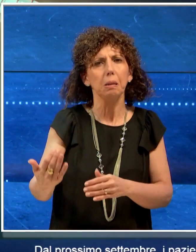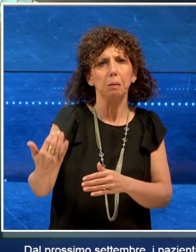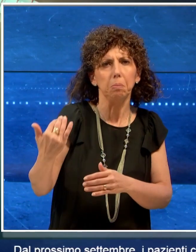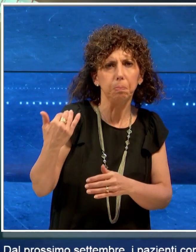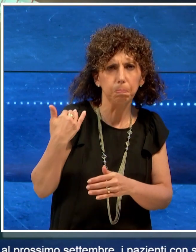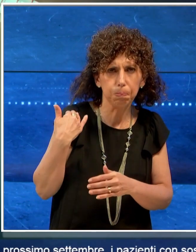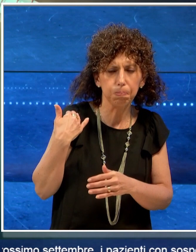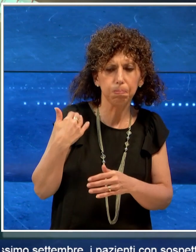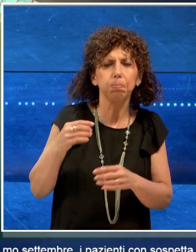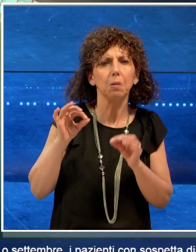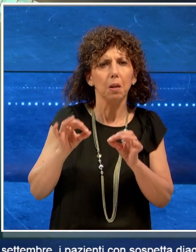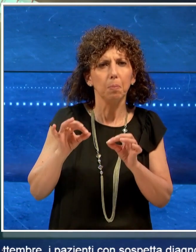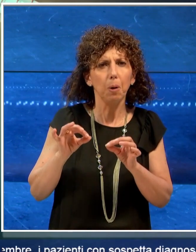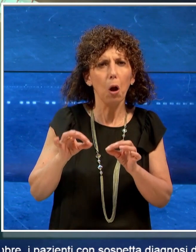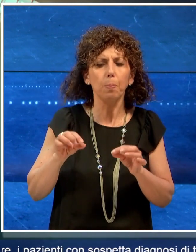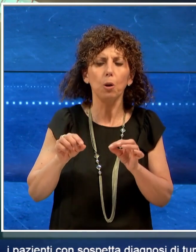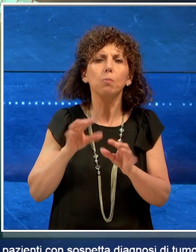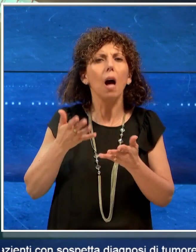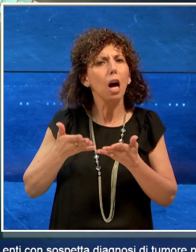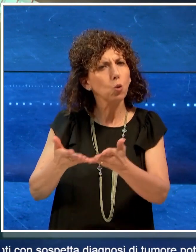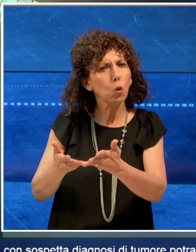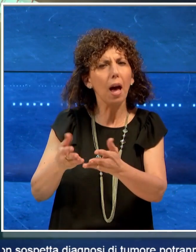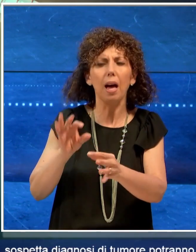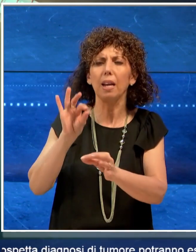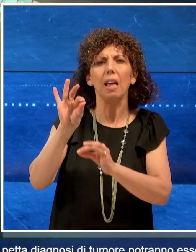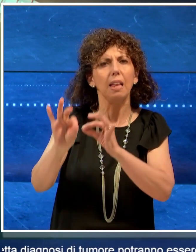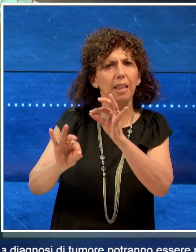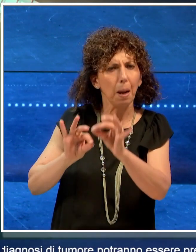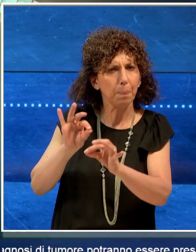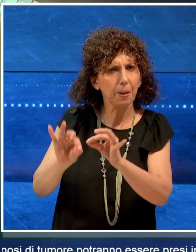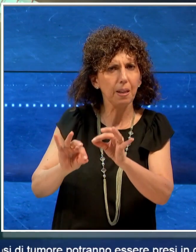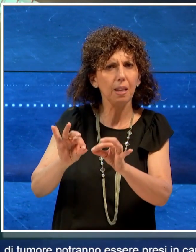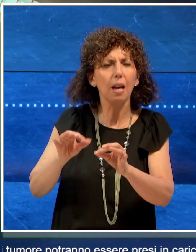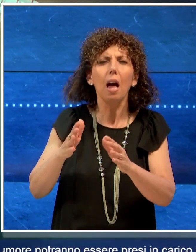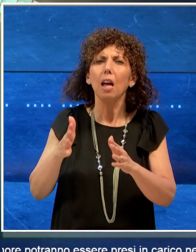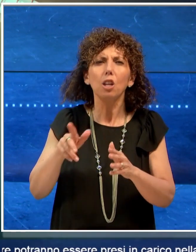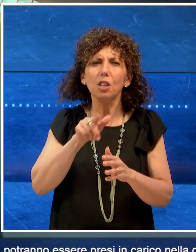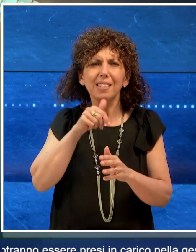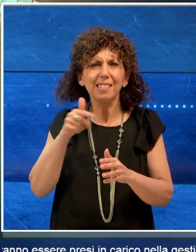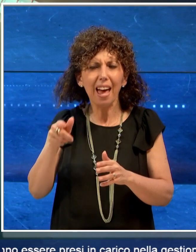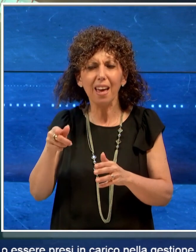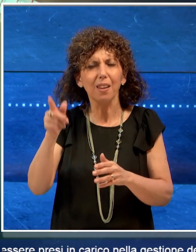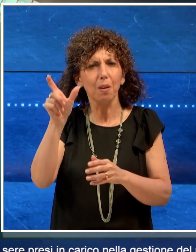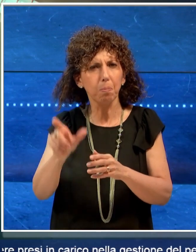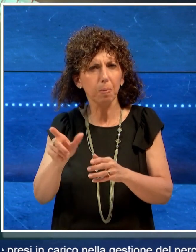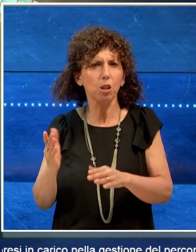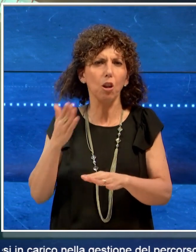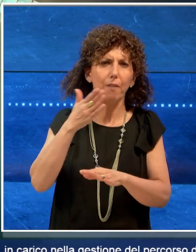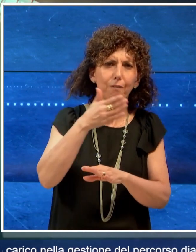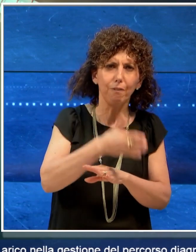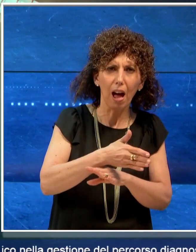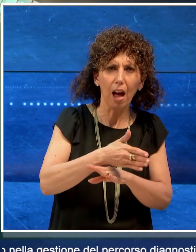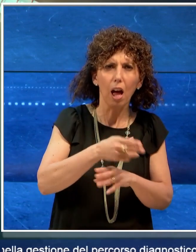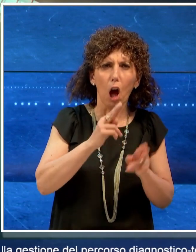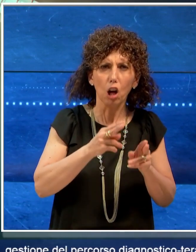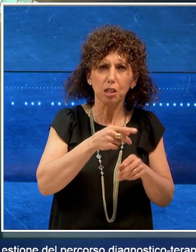nella gestione del percorso diagnostico-terapeutico senza doversi necessariamente spostare